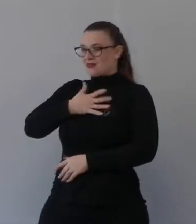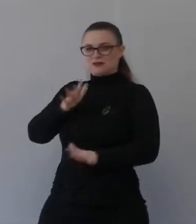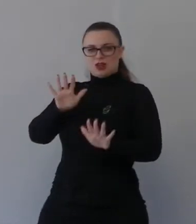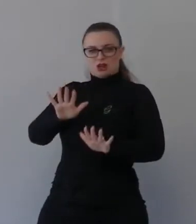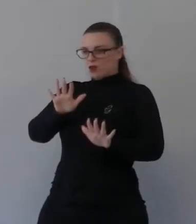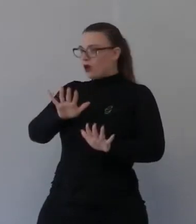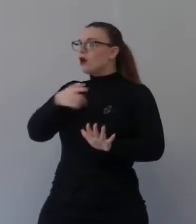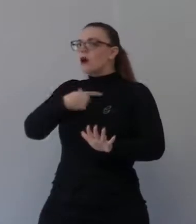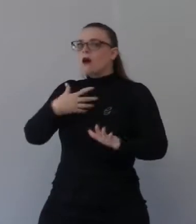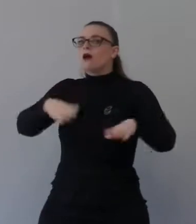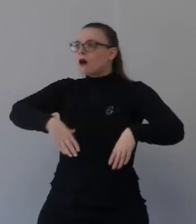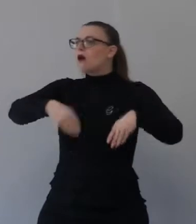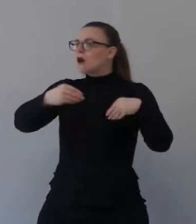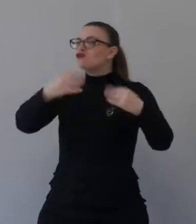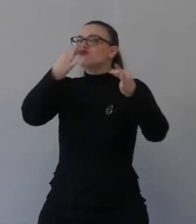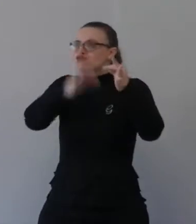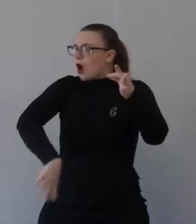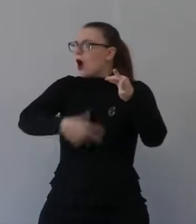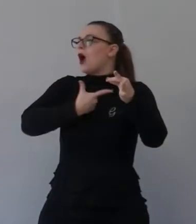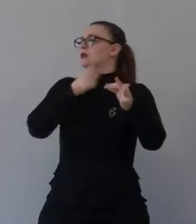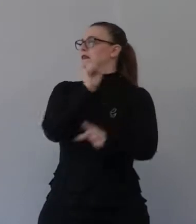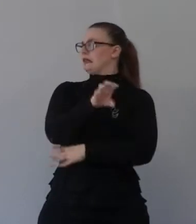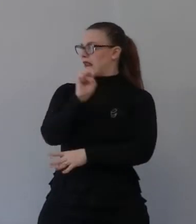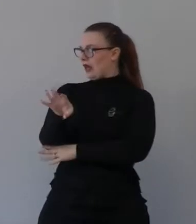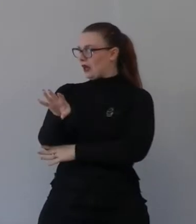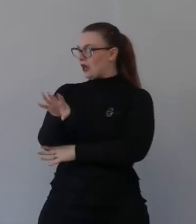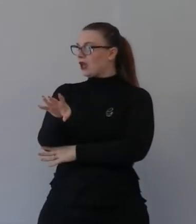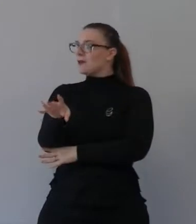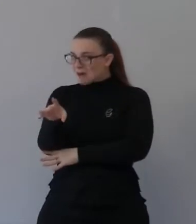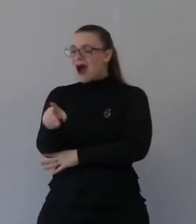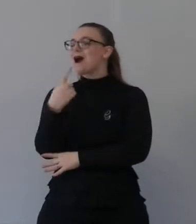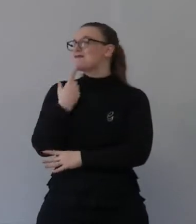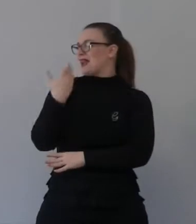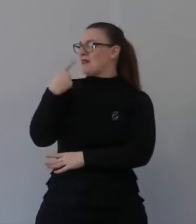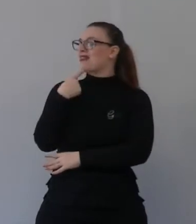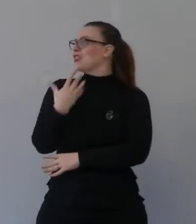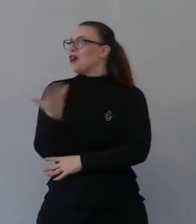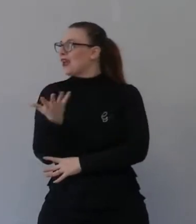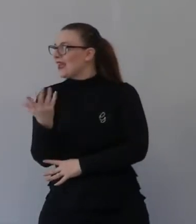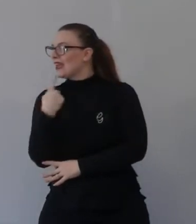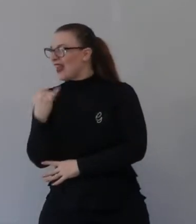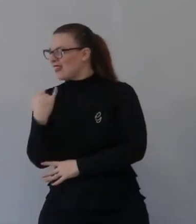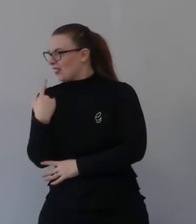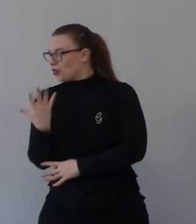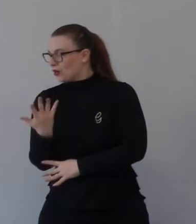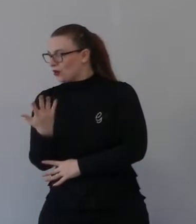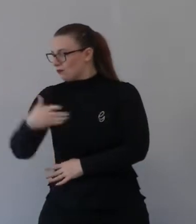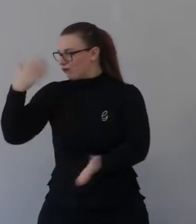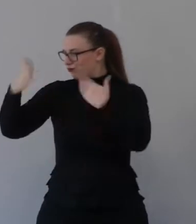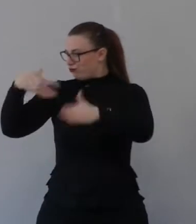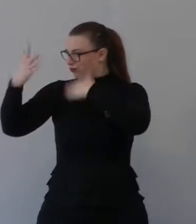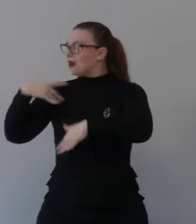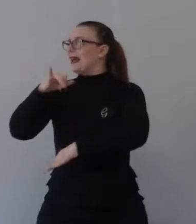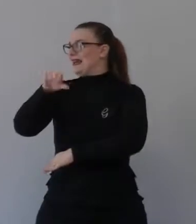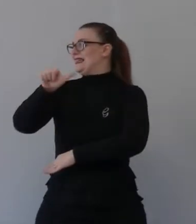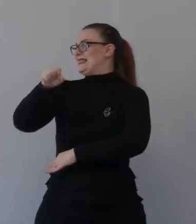prima volta il ministero di cui parlava Isaia. Chi era lui? Questo è l'inizio proprio del ministero